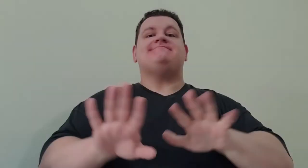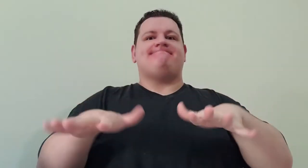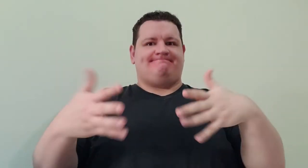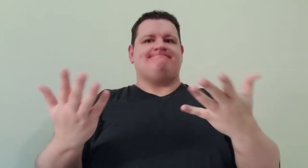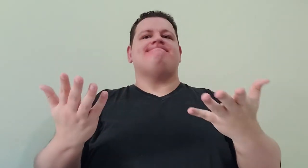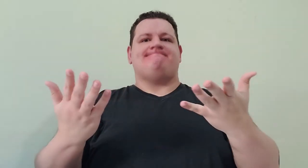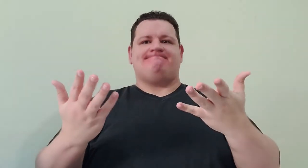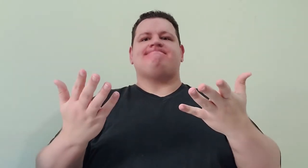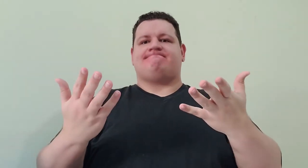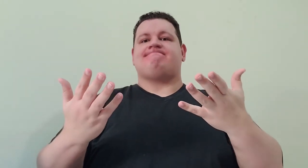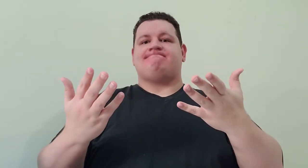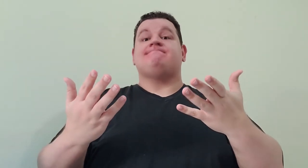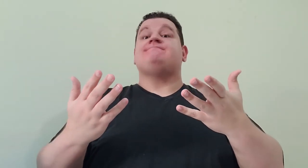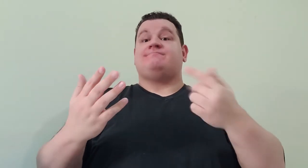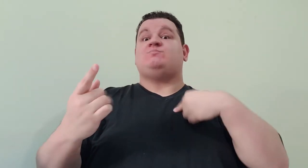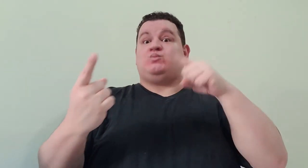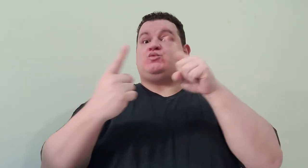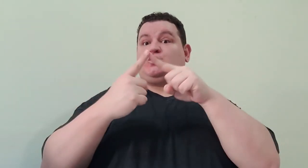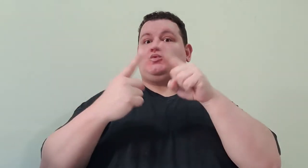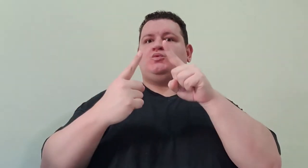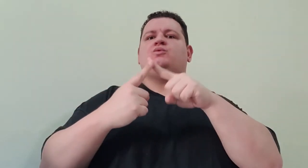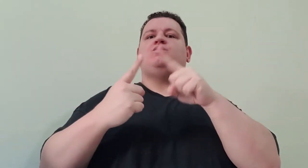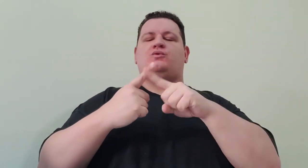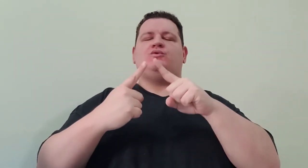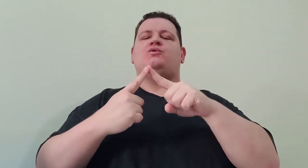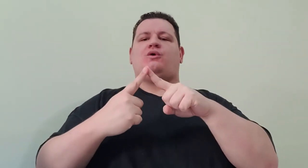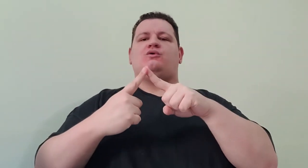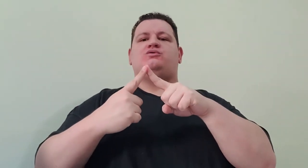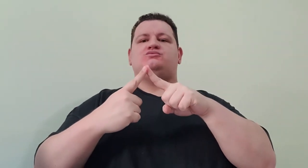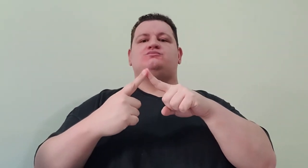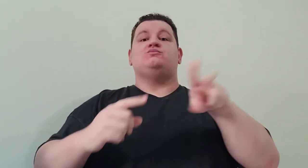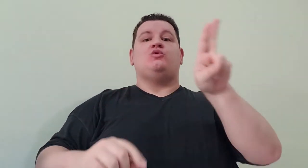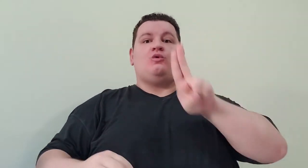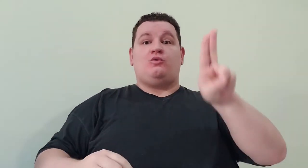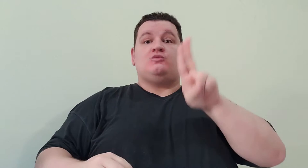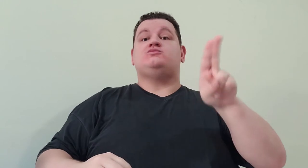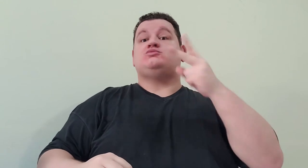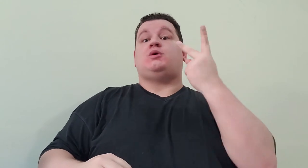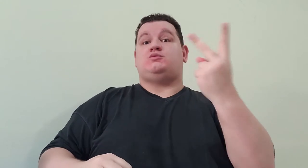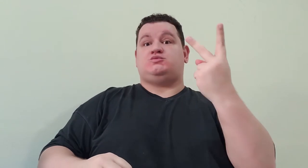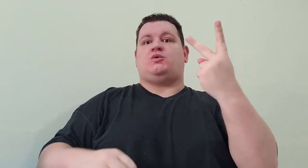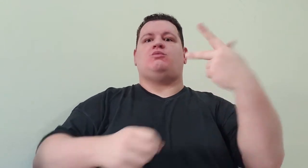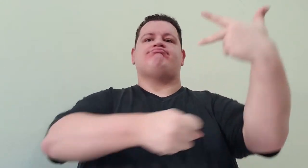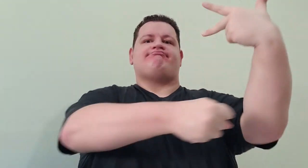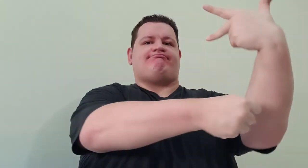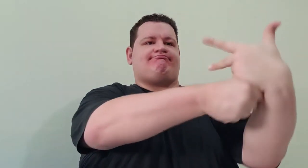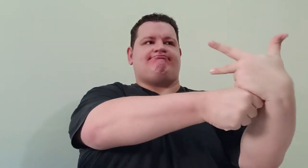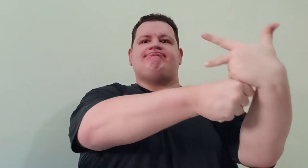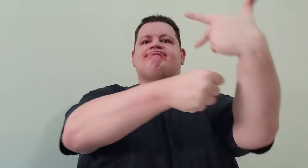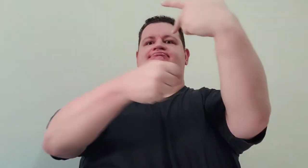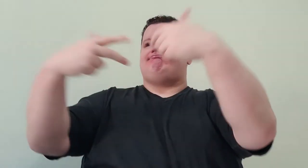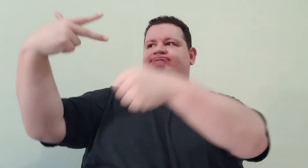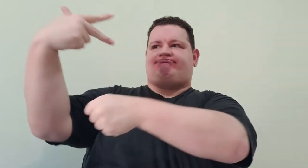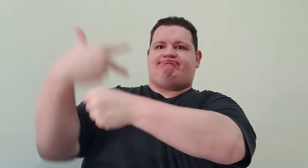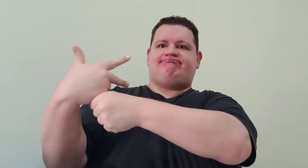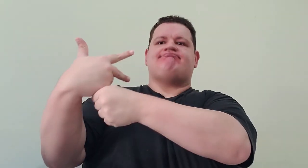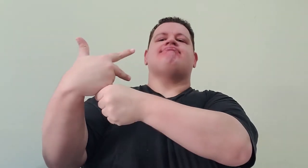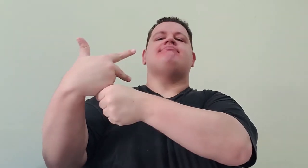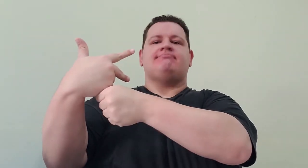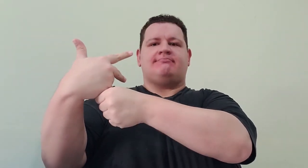Germano Então eu realmente estou acostumado a utilizar duas câmeras uma de cada